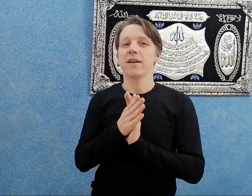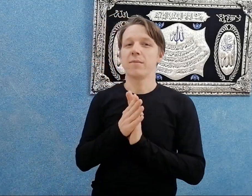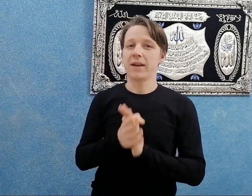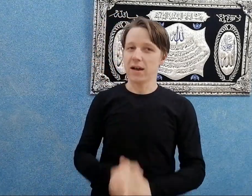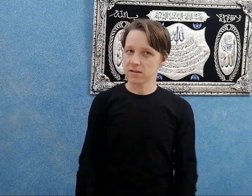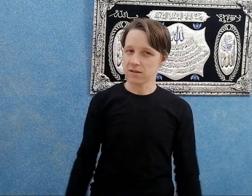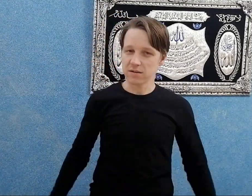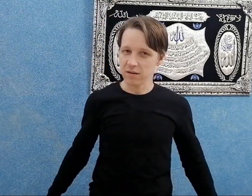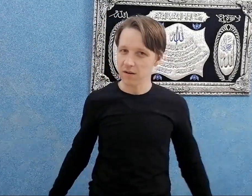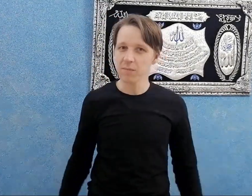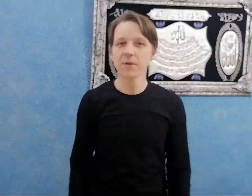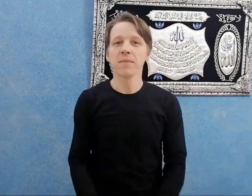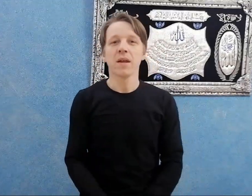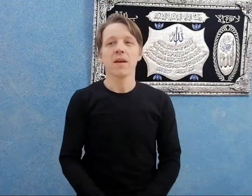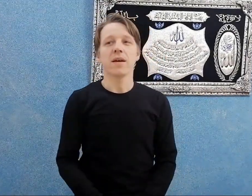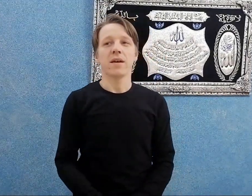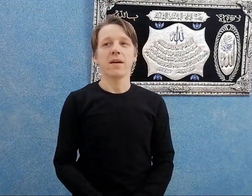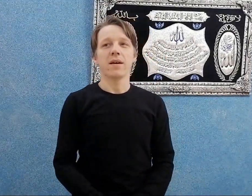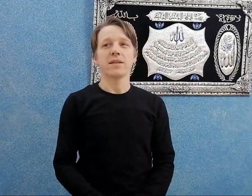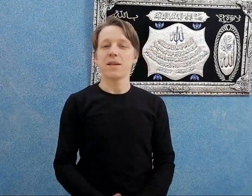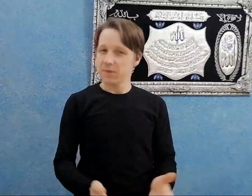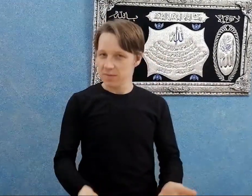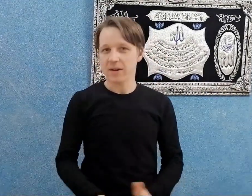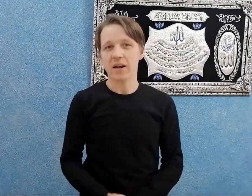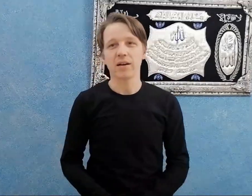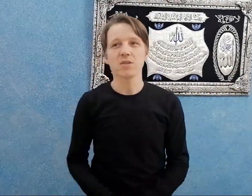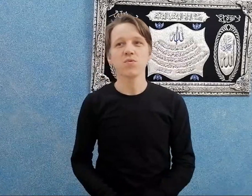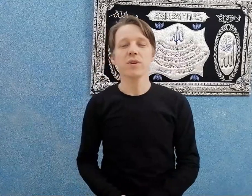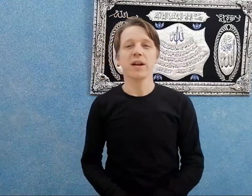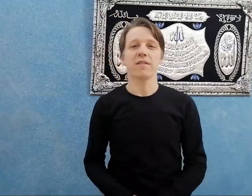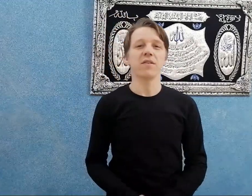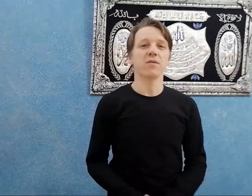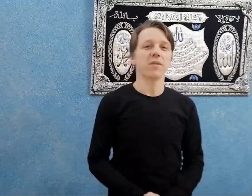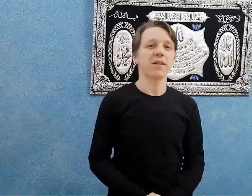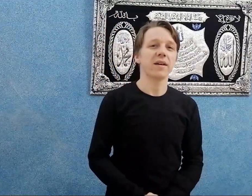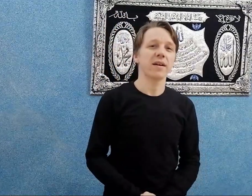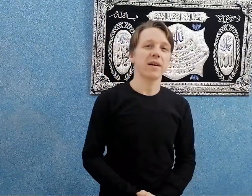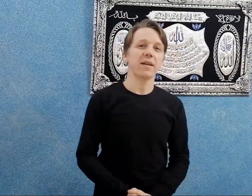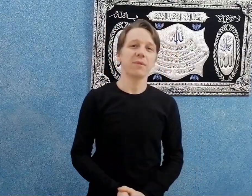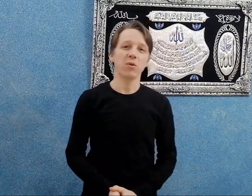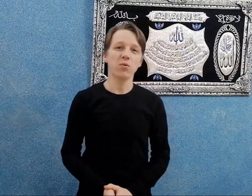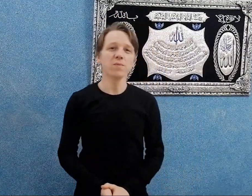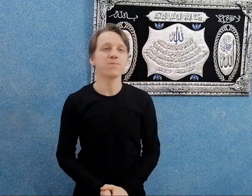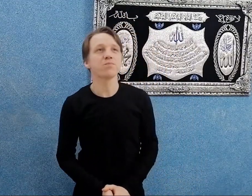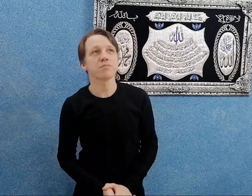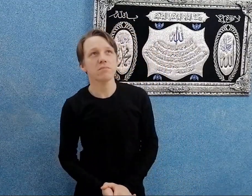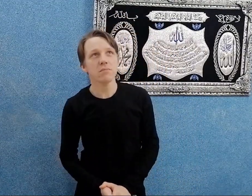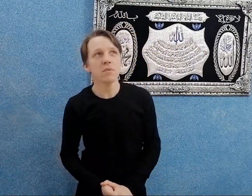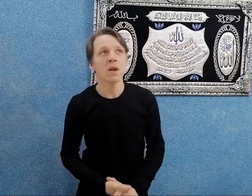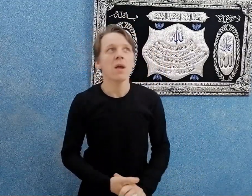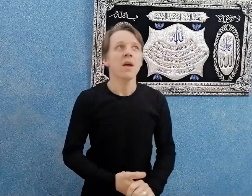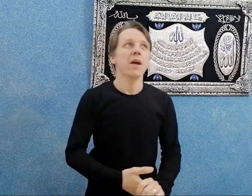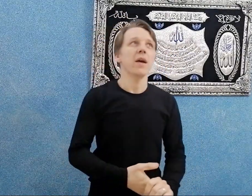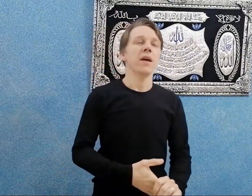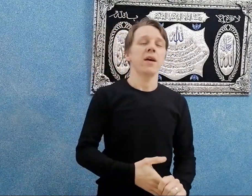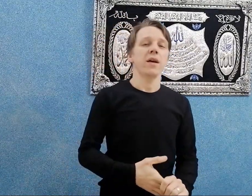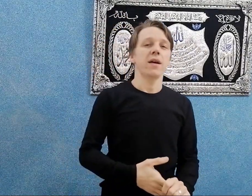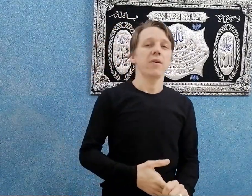اللي بناها اسكندر الاكبر. اه تسمت طبعا على اسمه. احنا عارفين كلام ده كله. اه